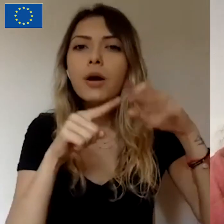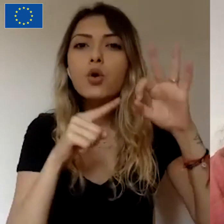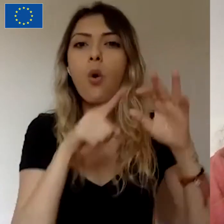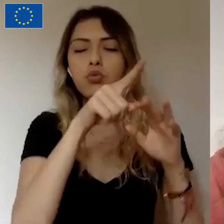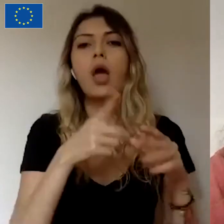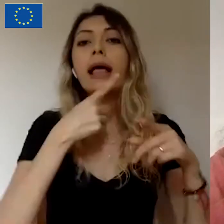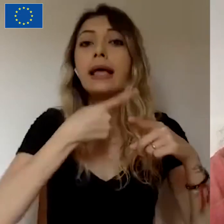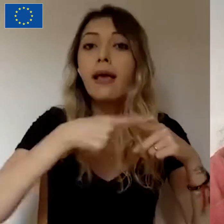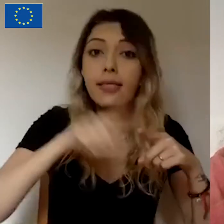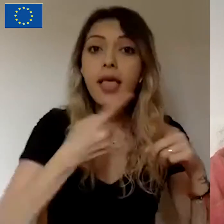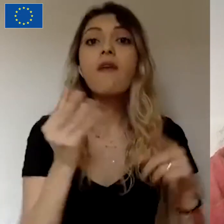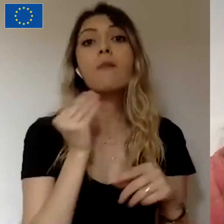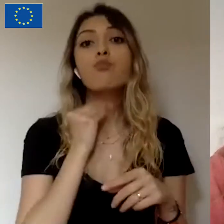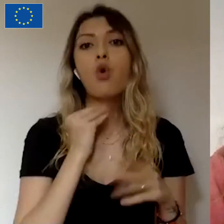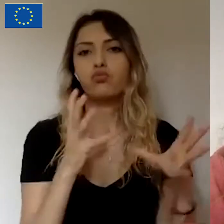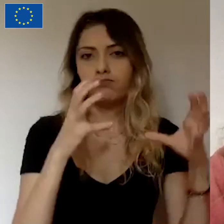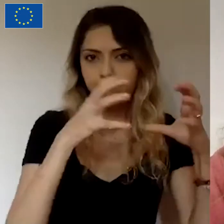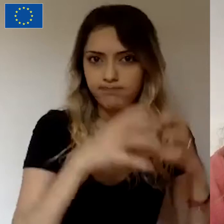türleri kapsıyoruz.